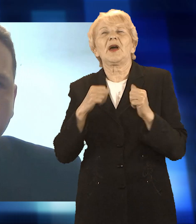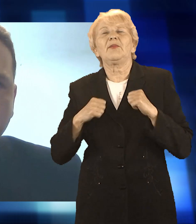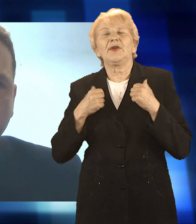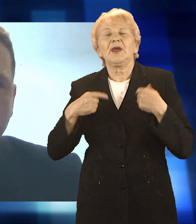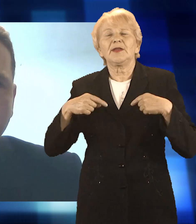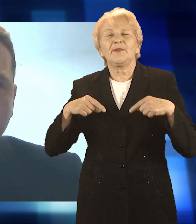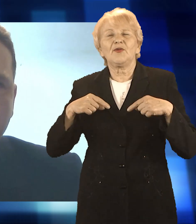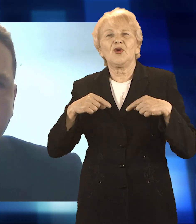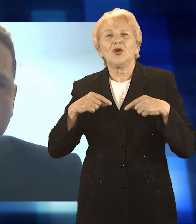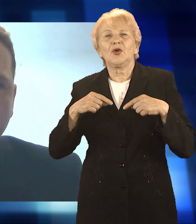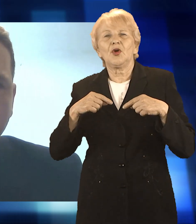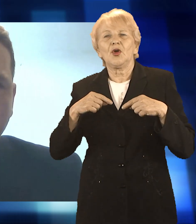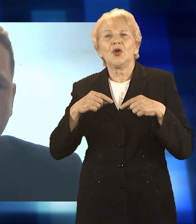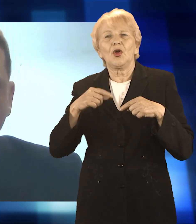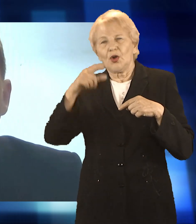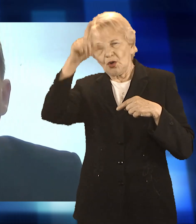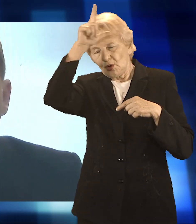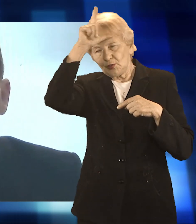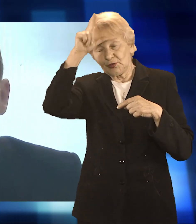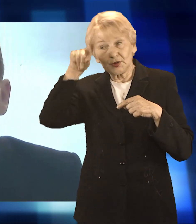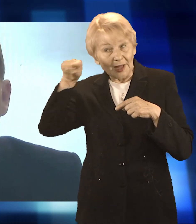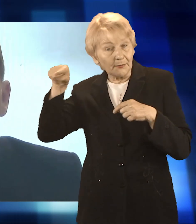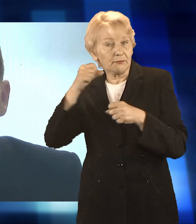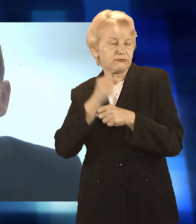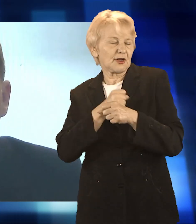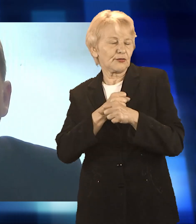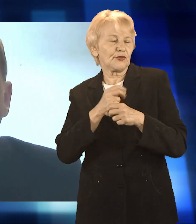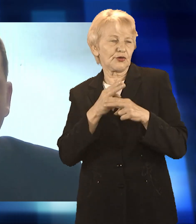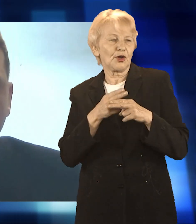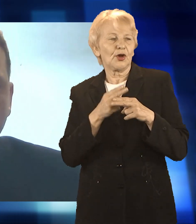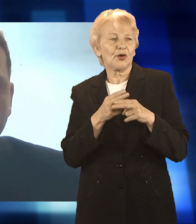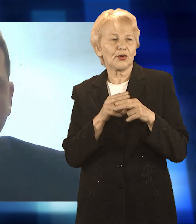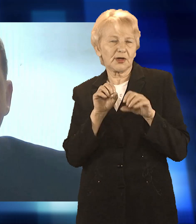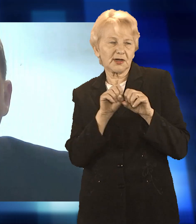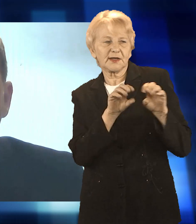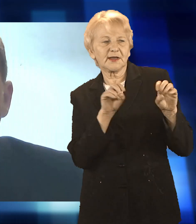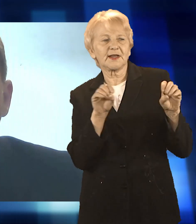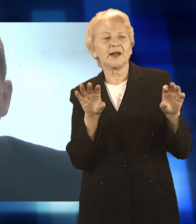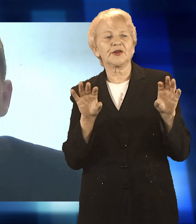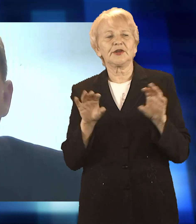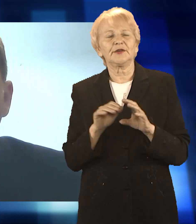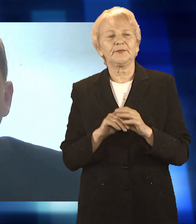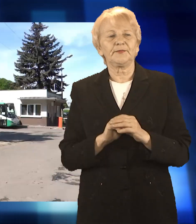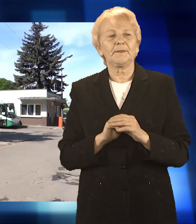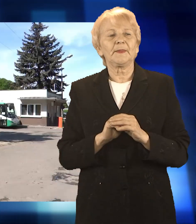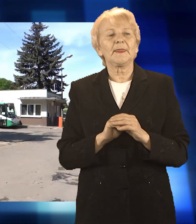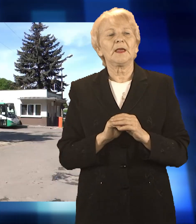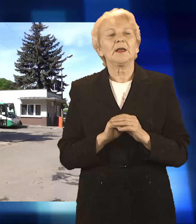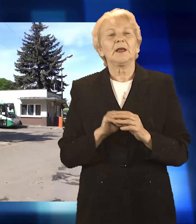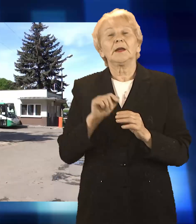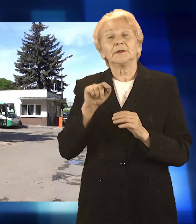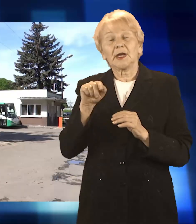pracowników. Wiązało się z tym, że gdyby nastąpiły zachorowania, to niestety nie mieliśmy zastępców za tych pracowników.